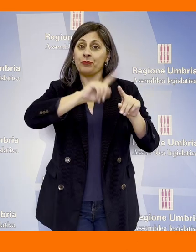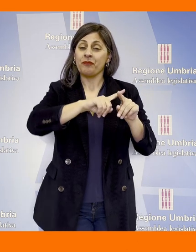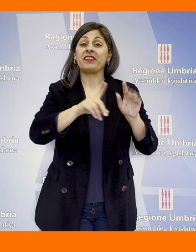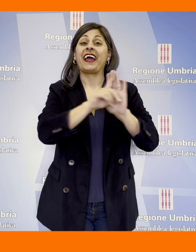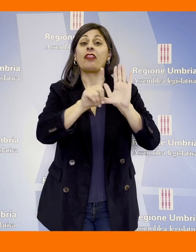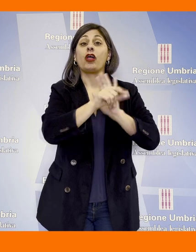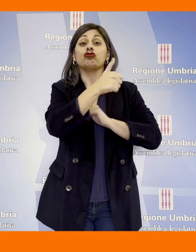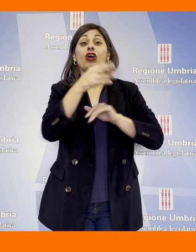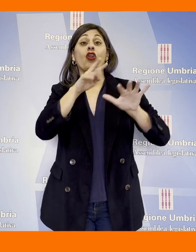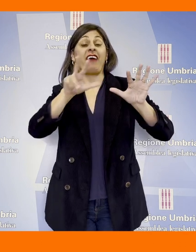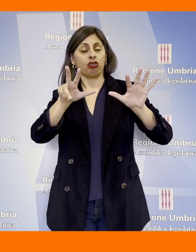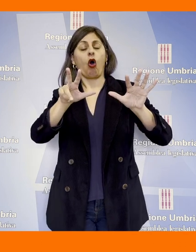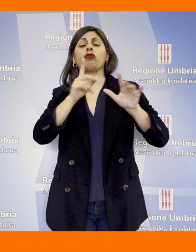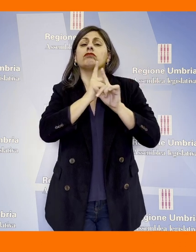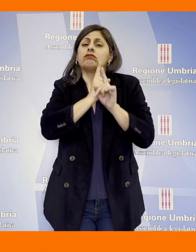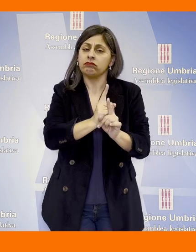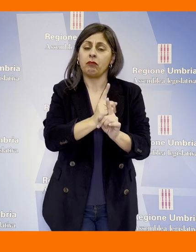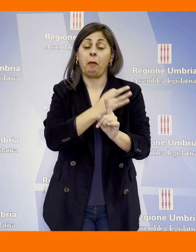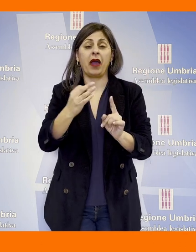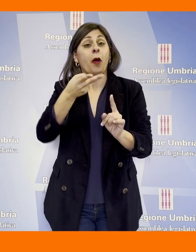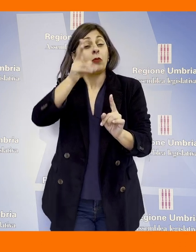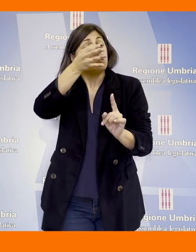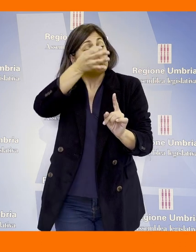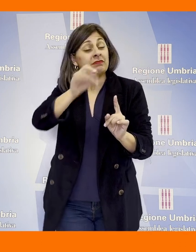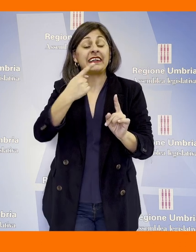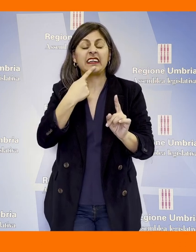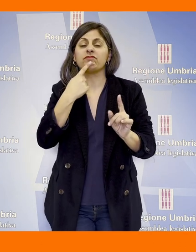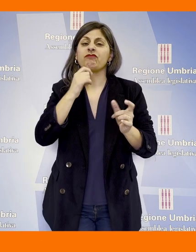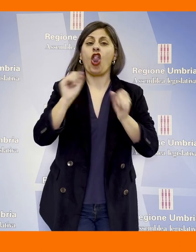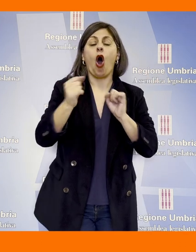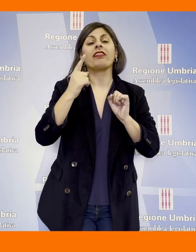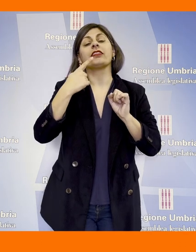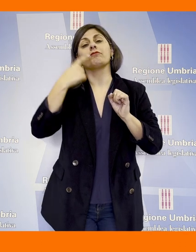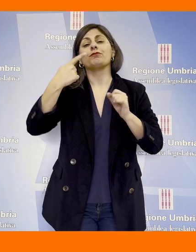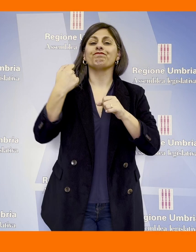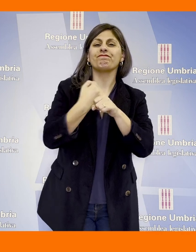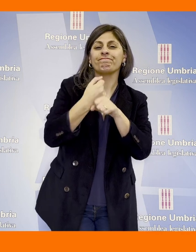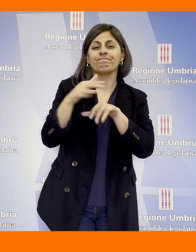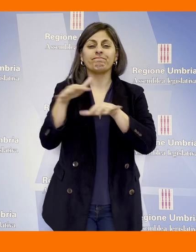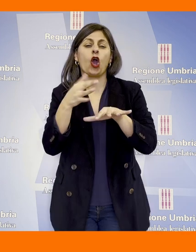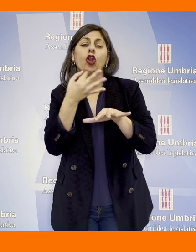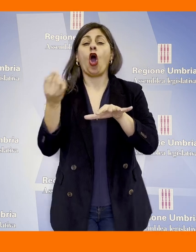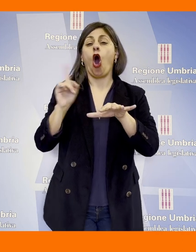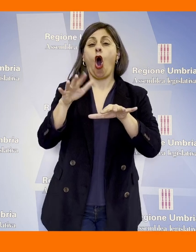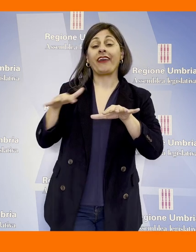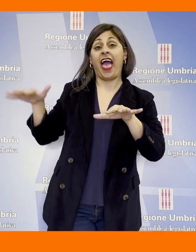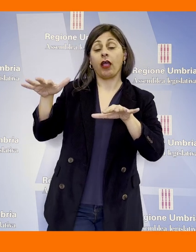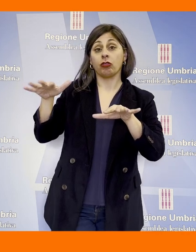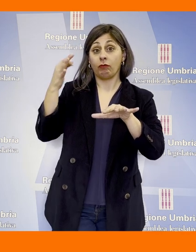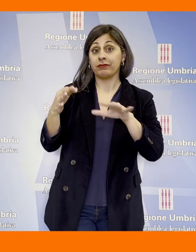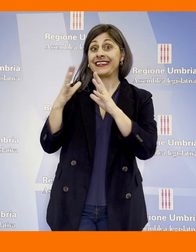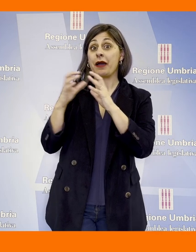rispetto del Decreto Legge 198 con particolare riguardo al contrasto verso le cosiddette pratiche sleali che